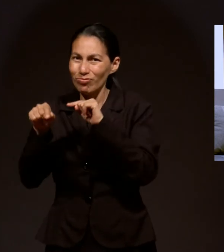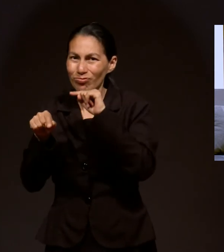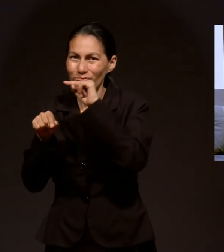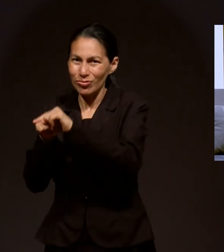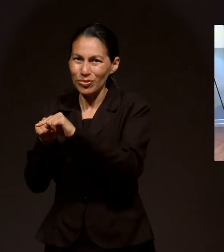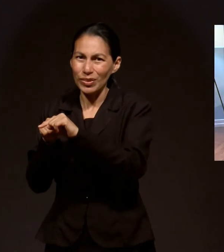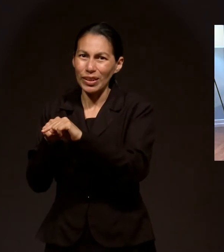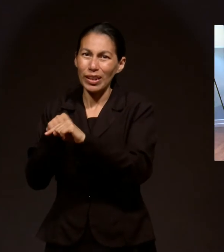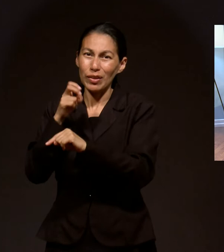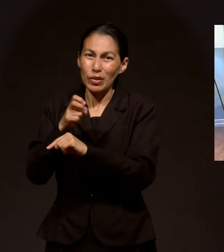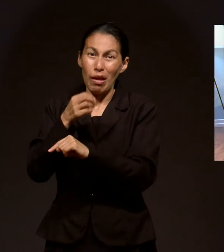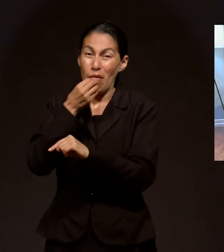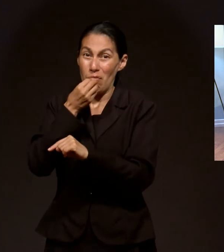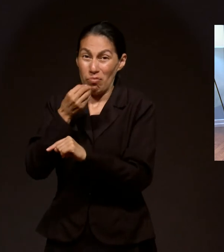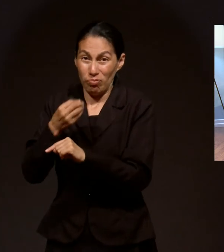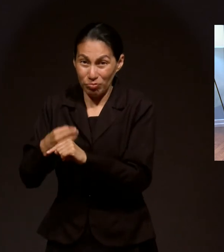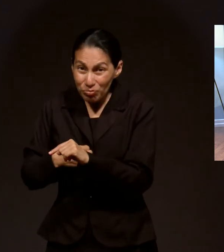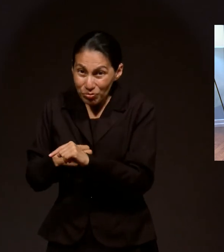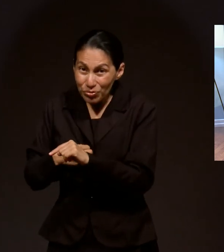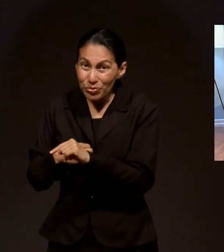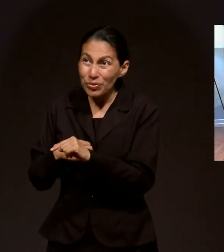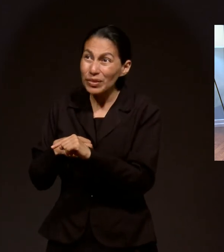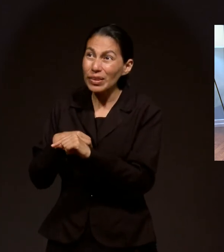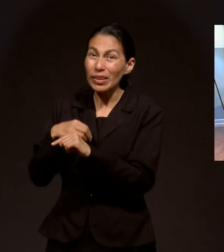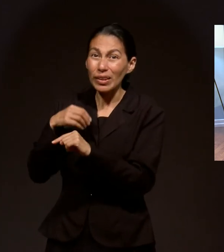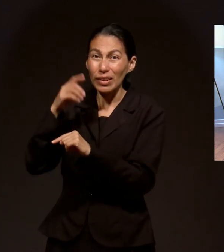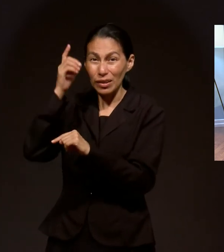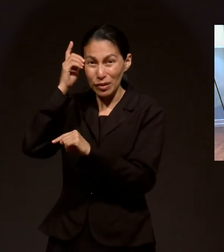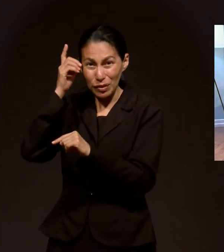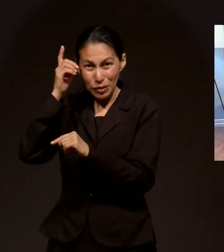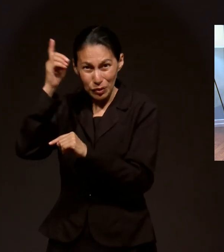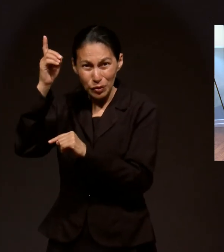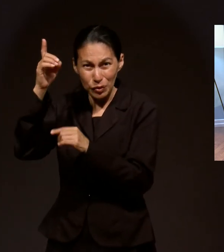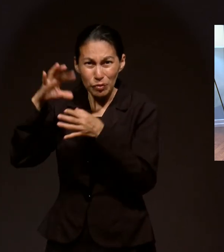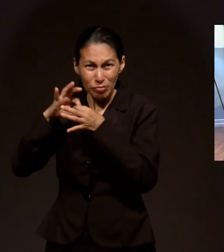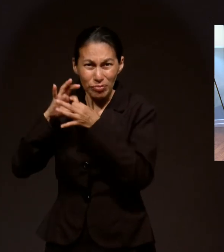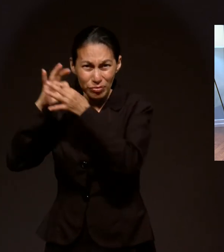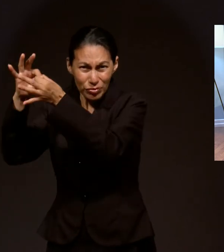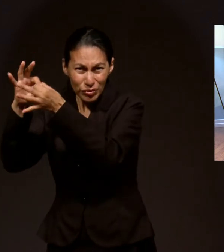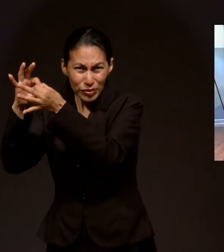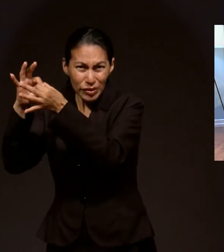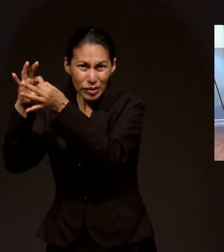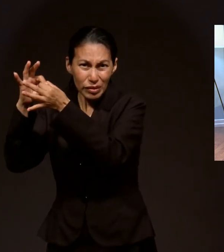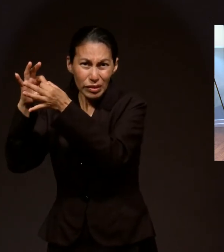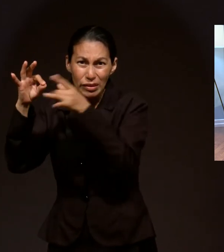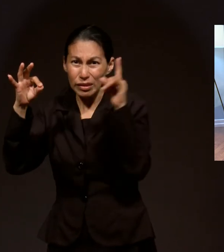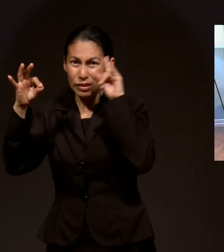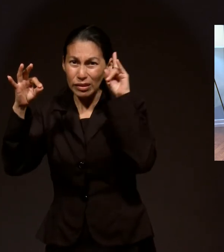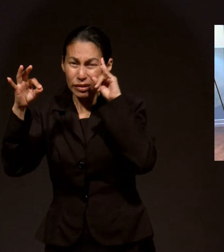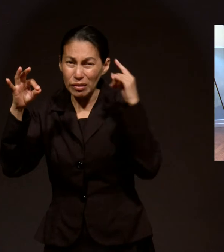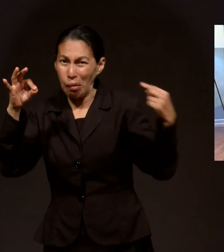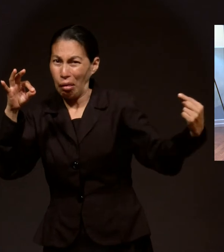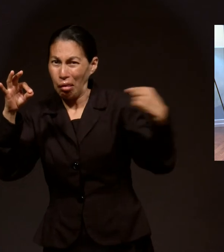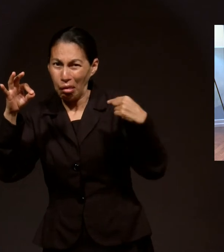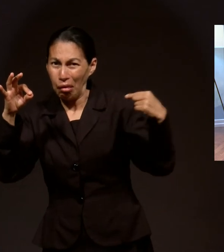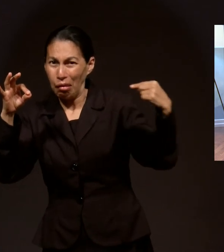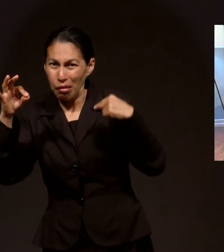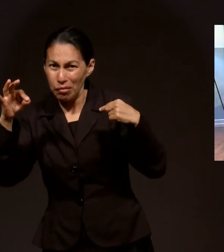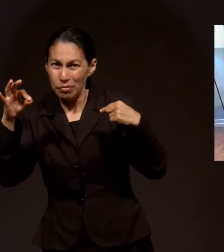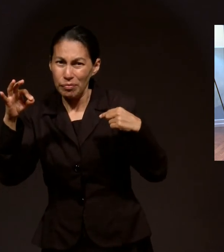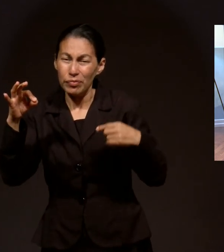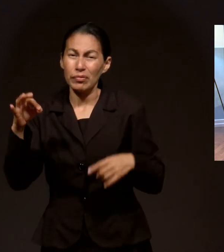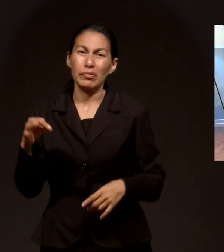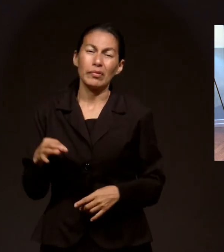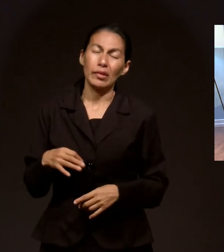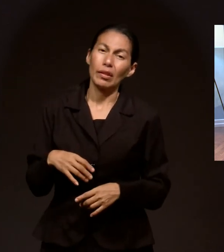lastimados por Dios. Por eso nuestra vida o la vida pastoral, después tuvo otras luchas y otras dificultades. Una que nunca esperamos vivir.